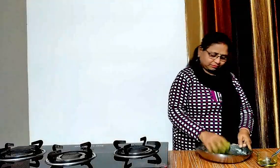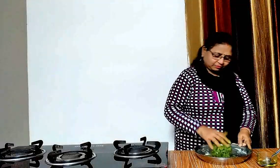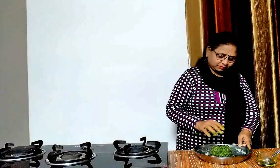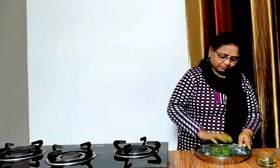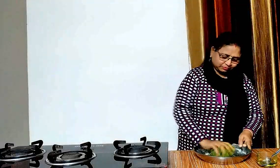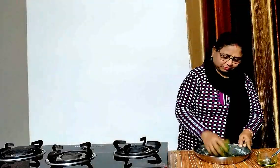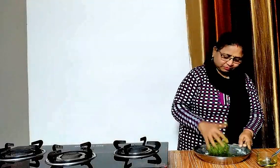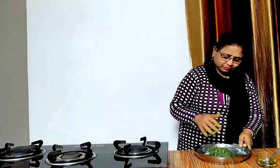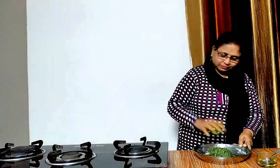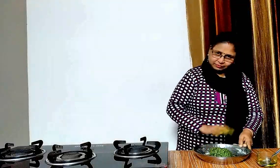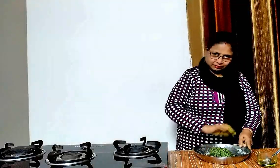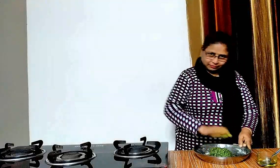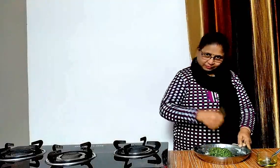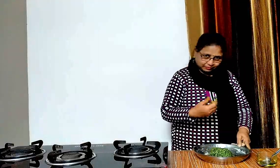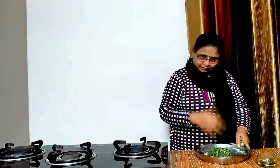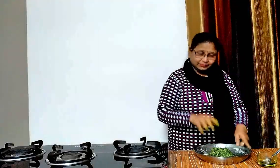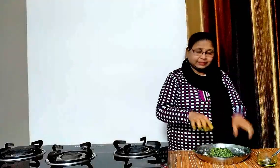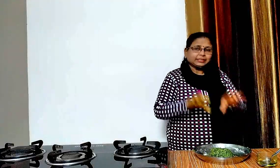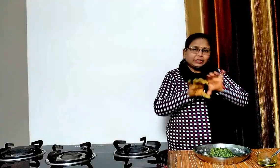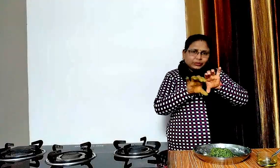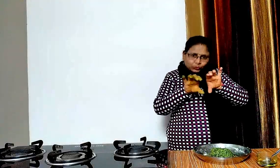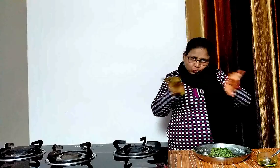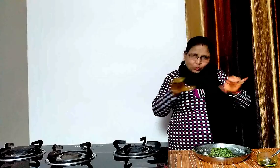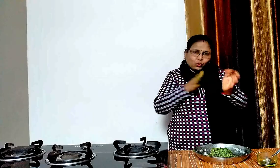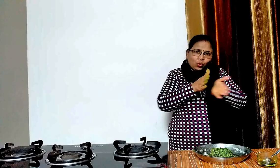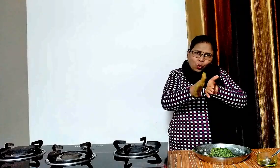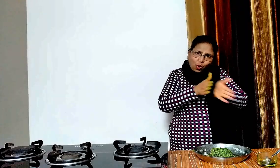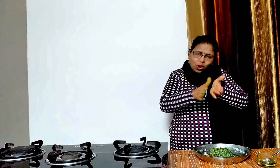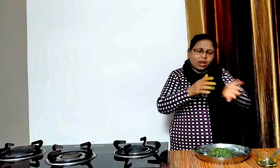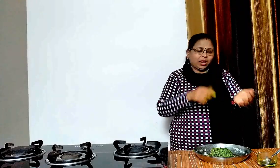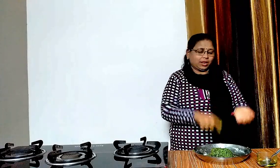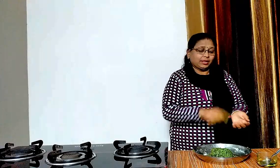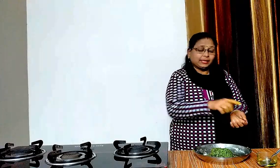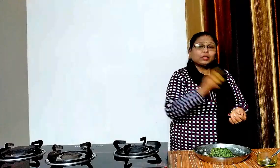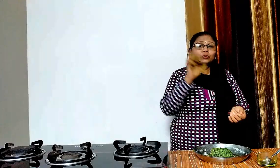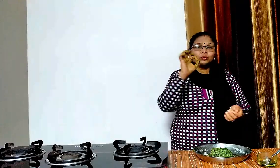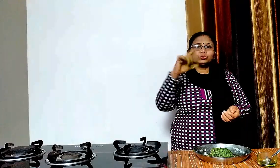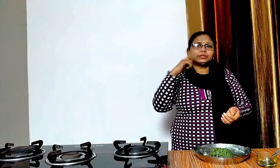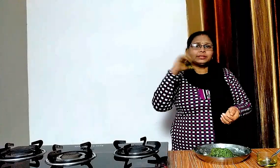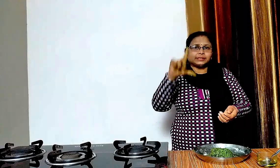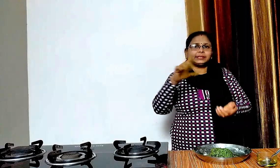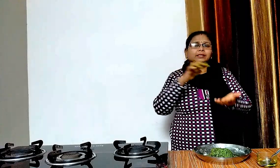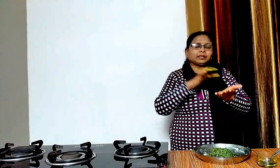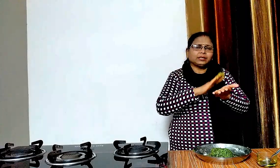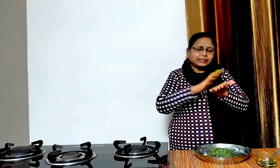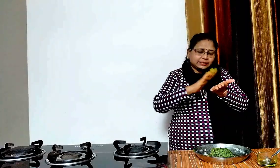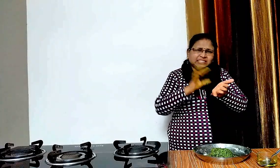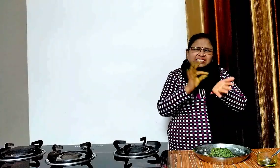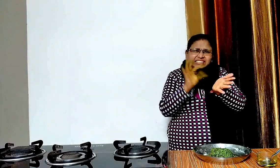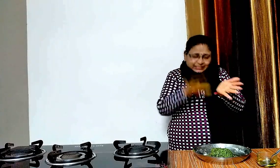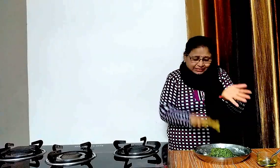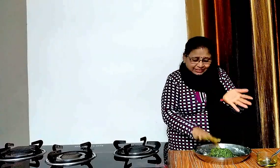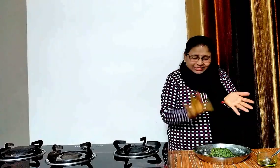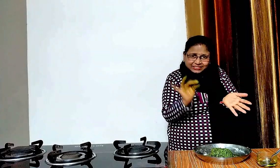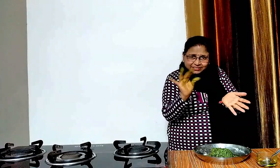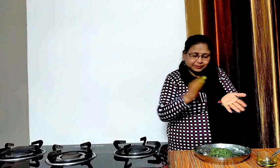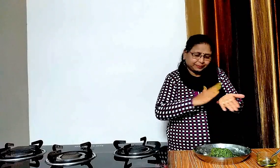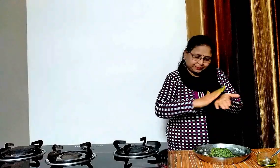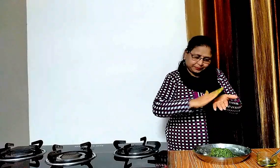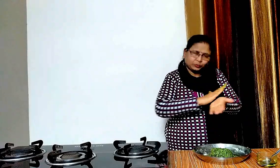देखिए ये अच्छी से गुथ चुका है अब हम इसका रोल बना लेंगे इसके लिए हाथ में थोड़ी चिकना ही लेंगे जिससे हाथ